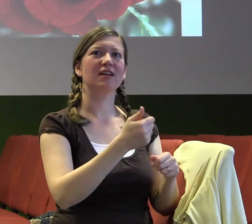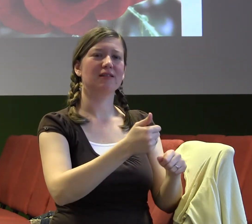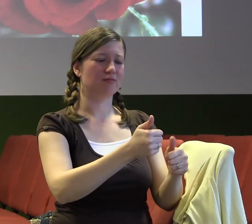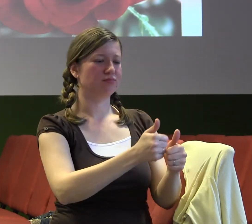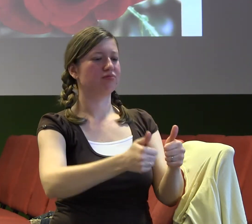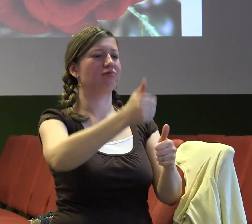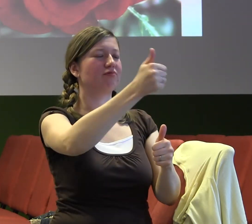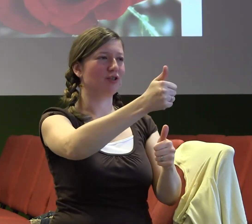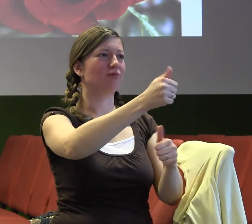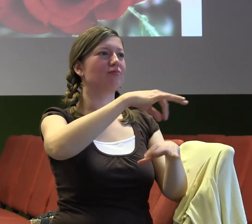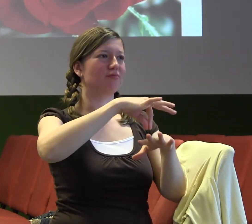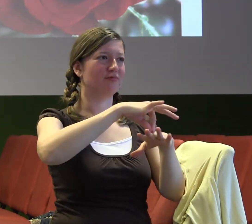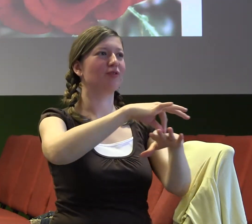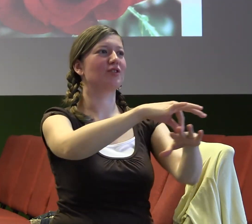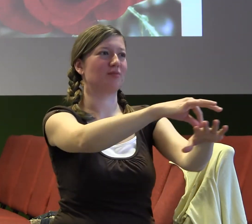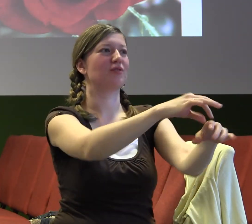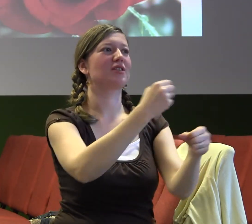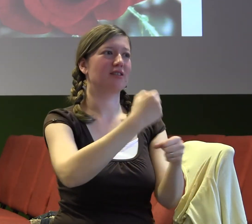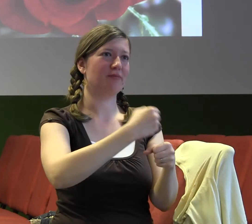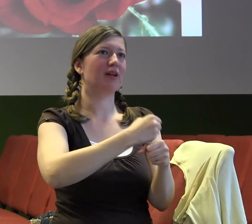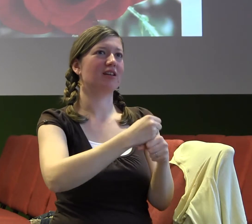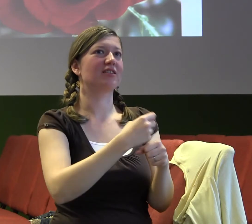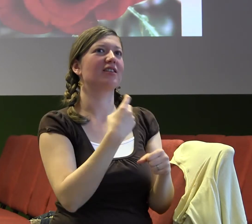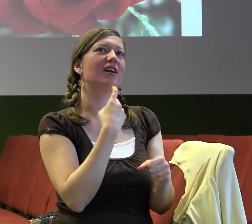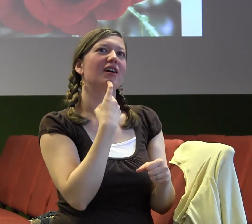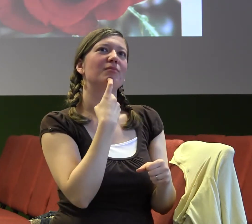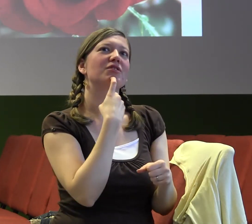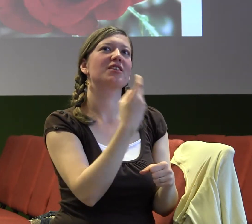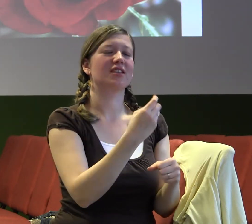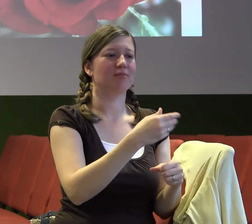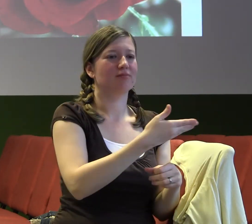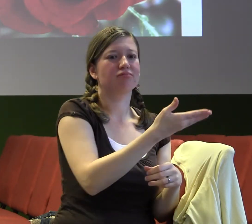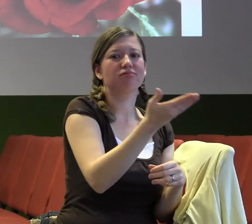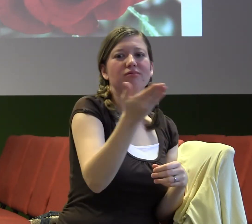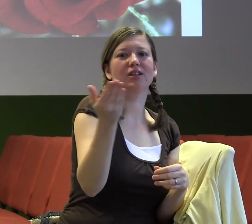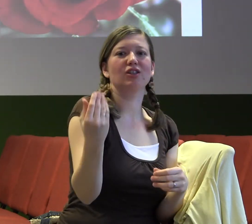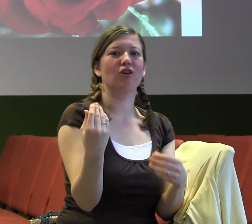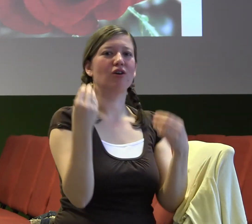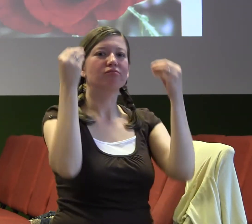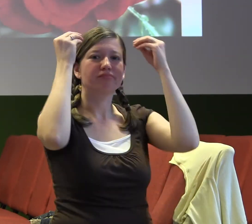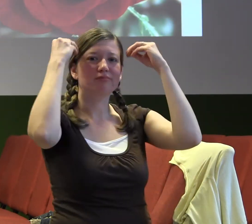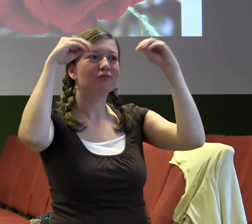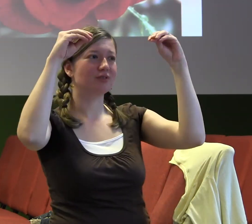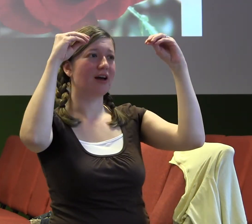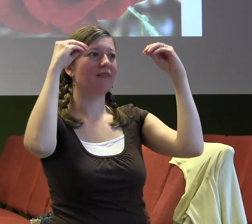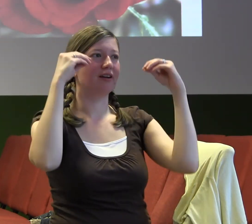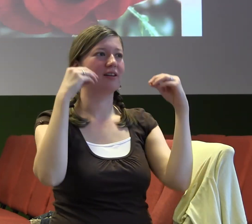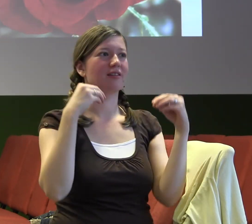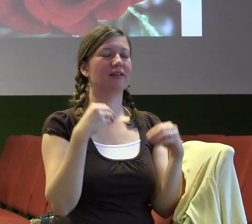může být první známka toho, že se jedná o workaholismus, nějaký takový extrém, který nás potom samotný trápí.